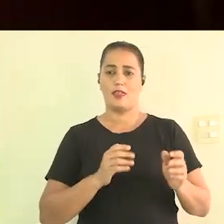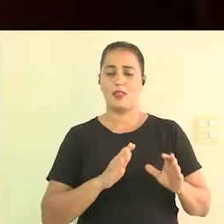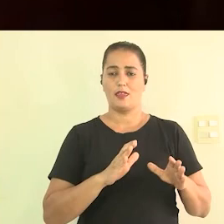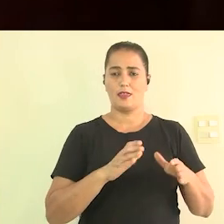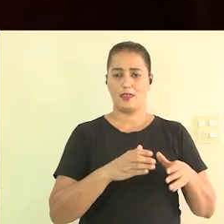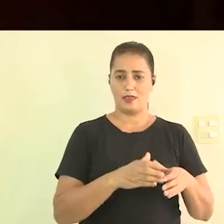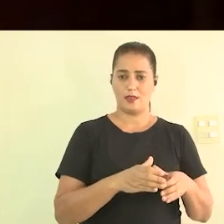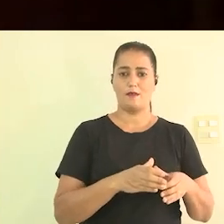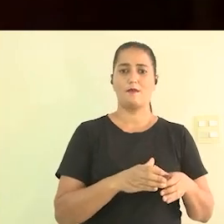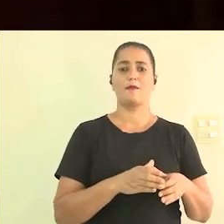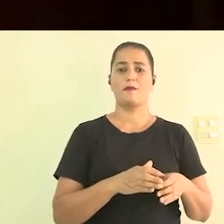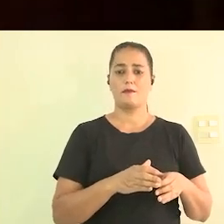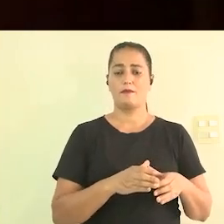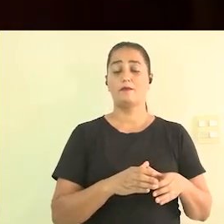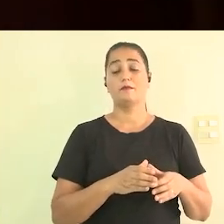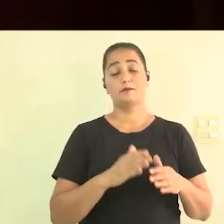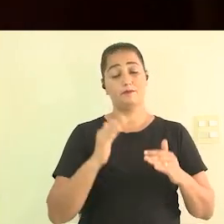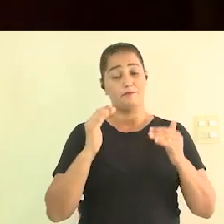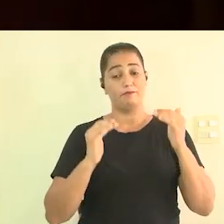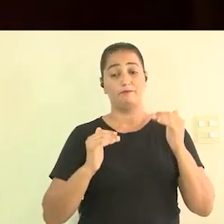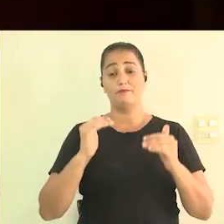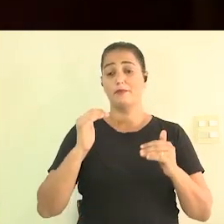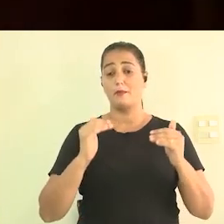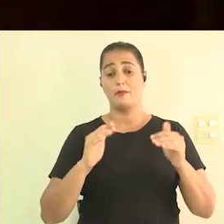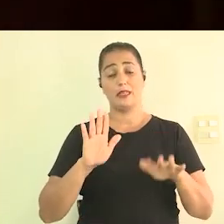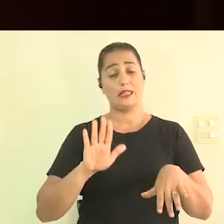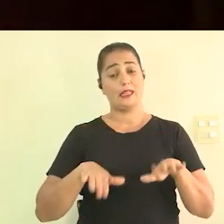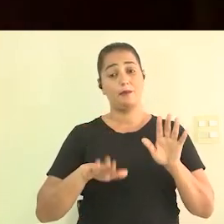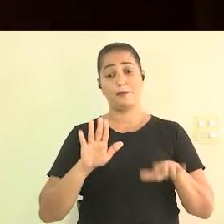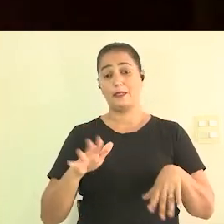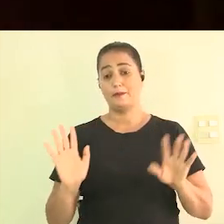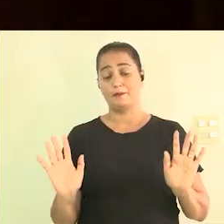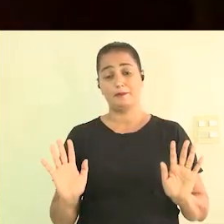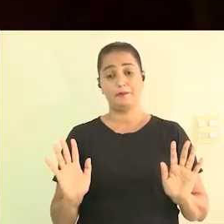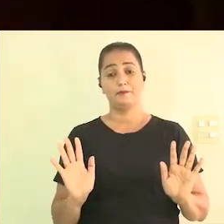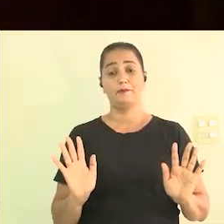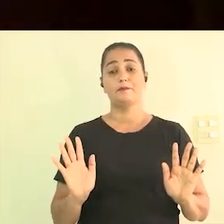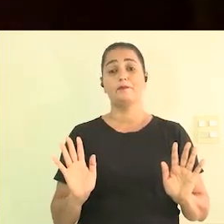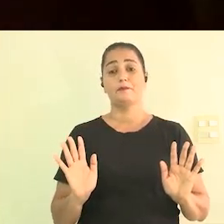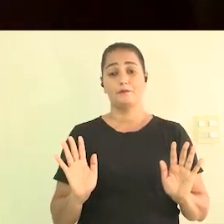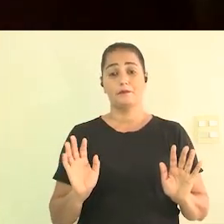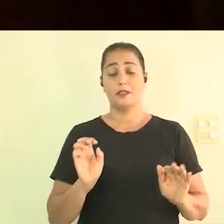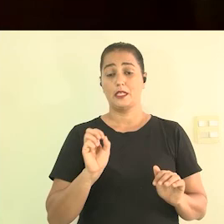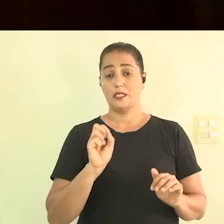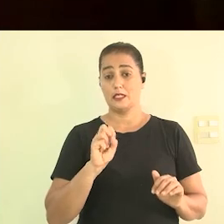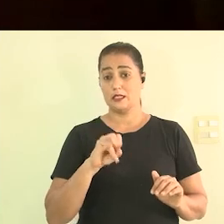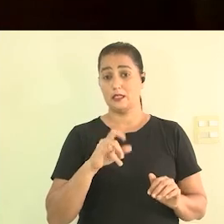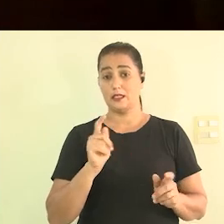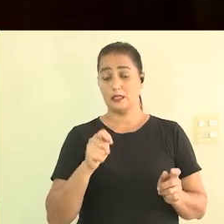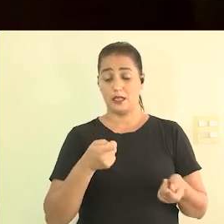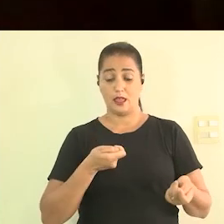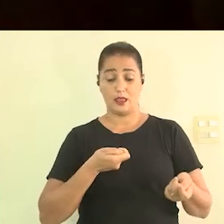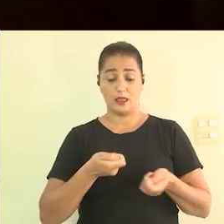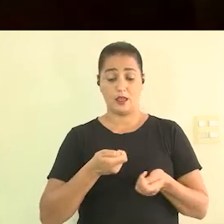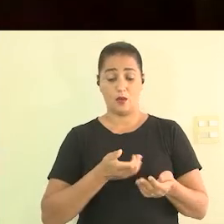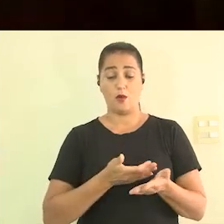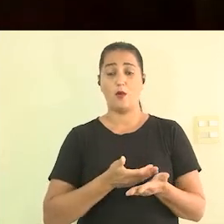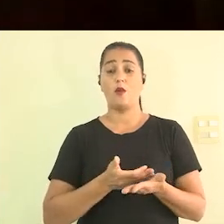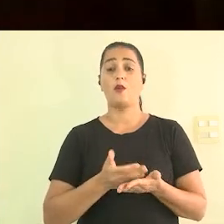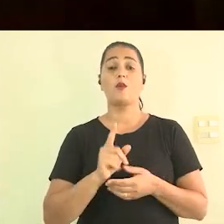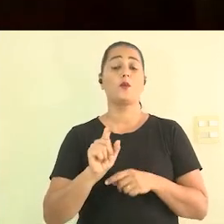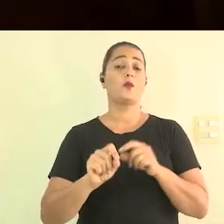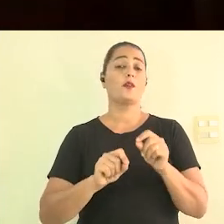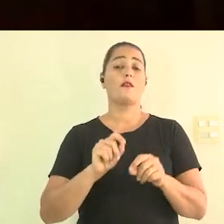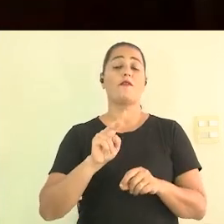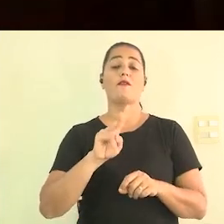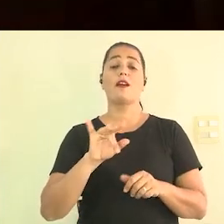fala isso mas por exemplo se isso é negociado desde o início o que é que dá para a gente fazer o que é que a gente vai fazer mas recentemente aí